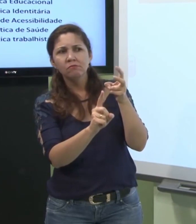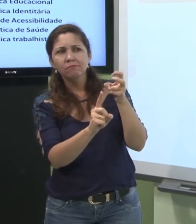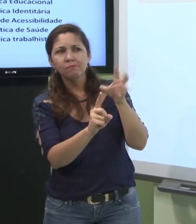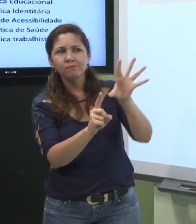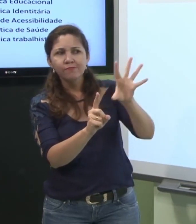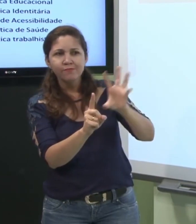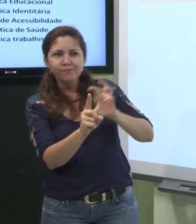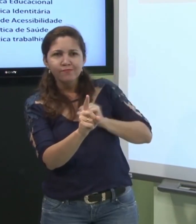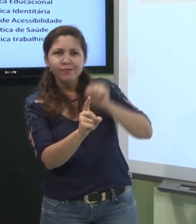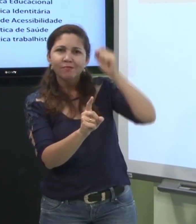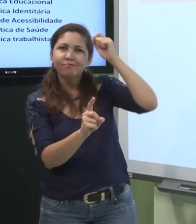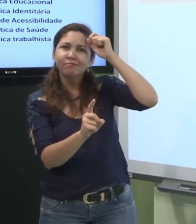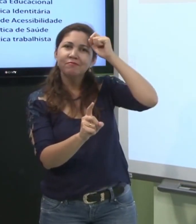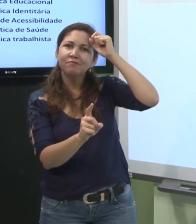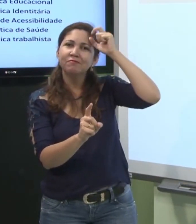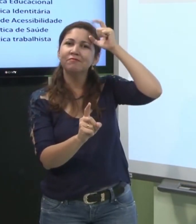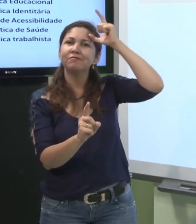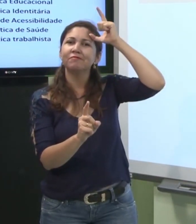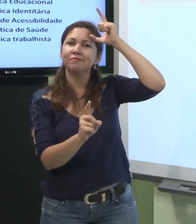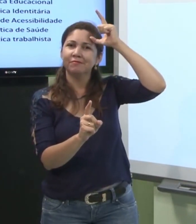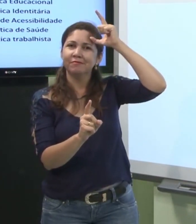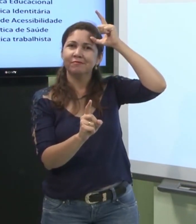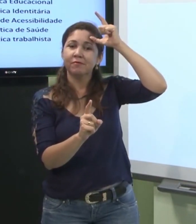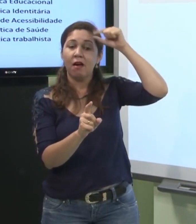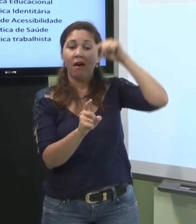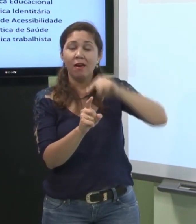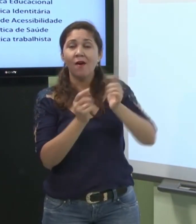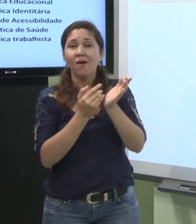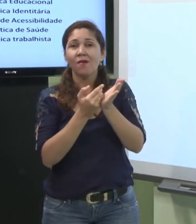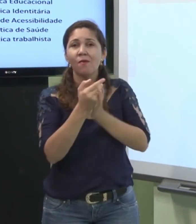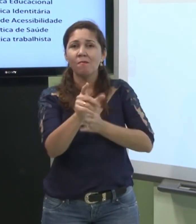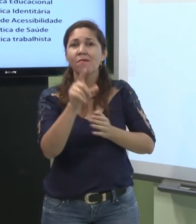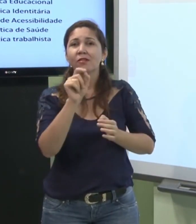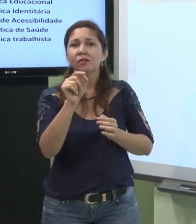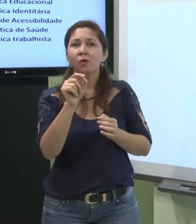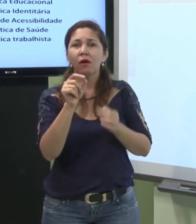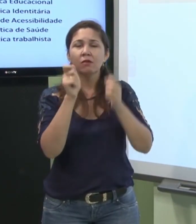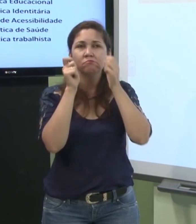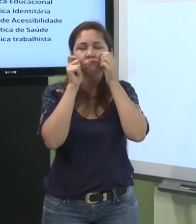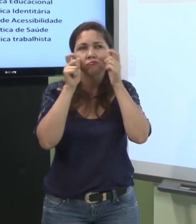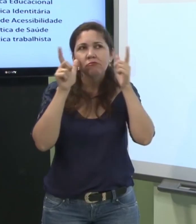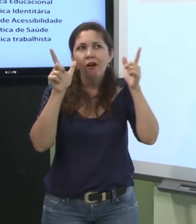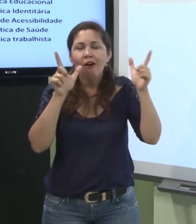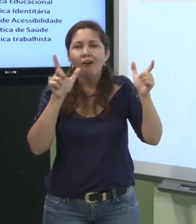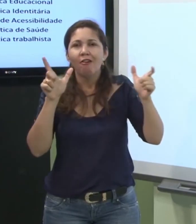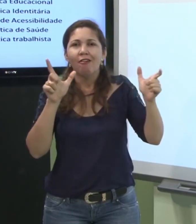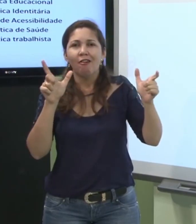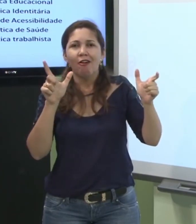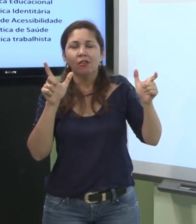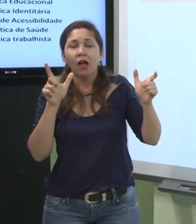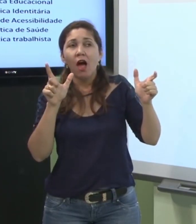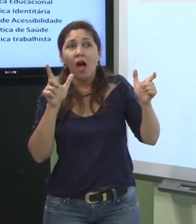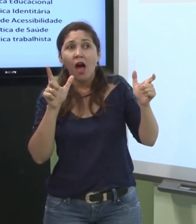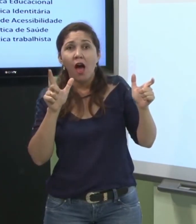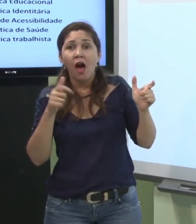e eles conseguem ter essa percepção e essa aquisição eles conseguem criar